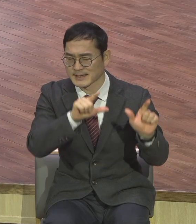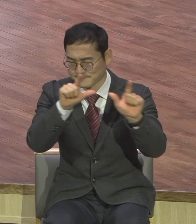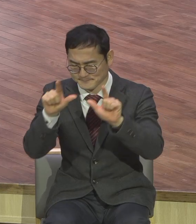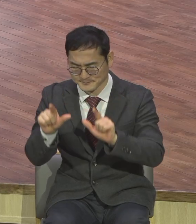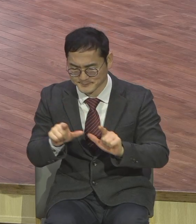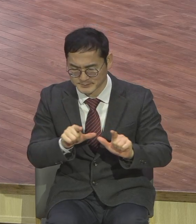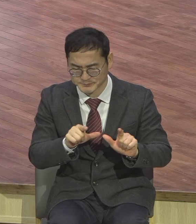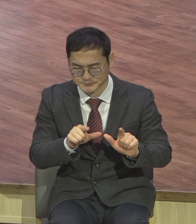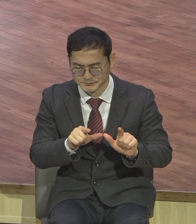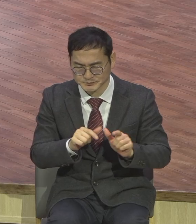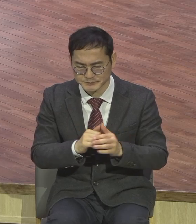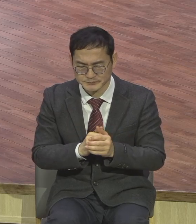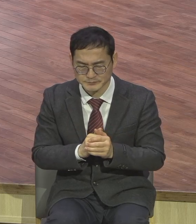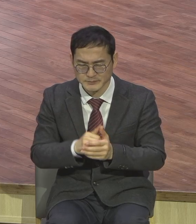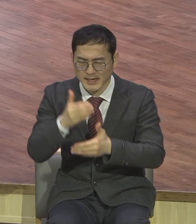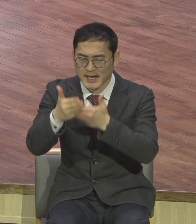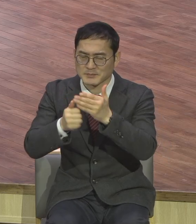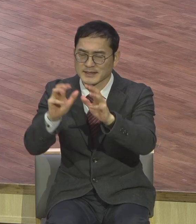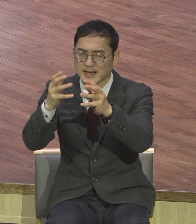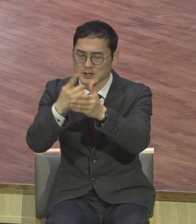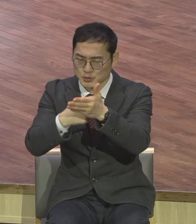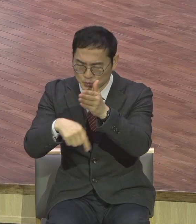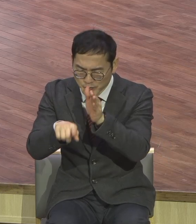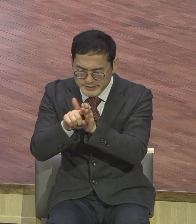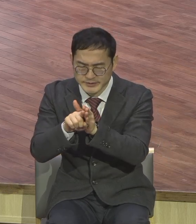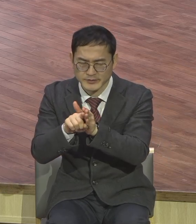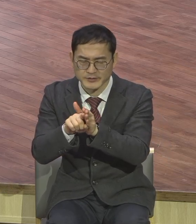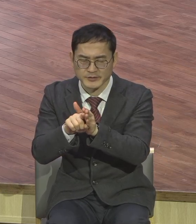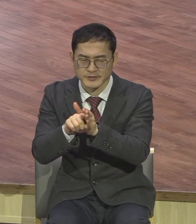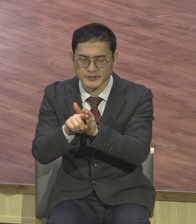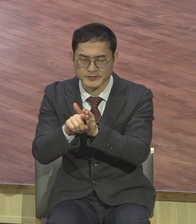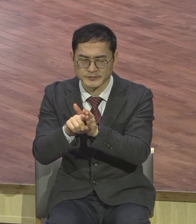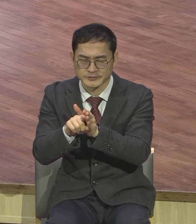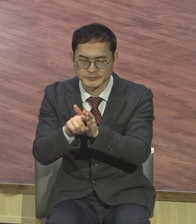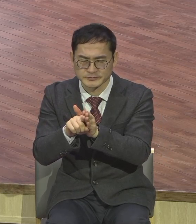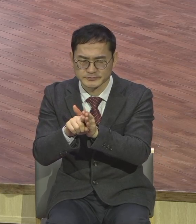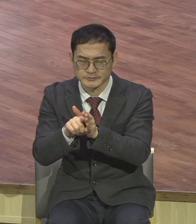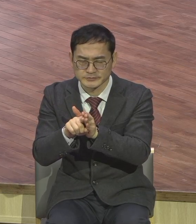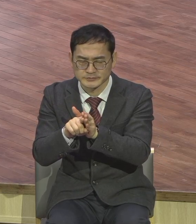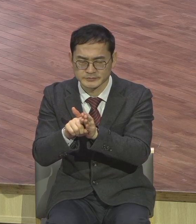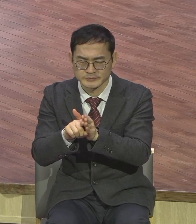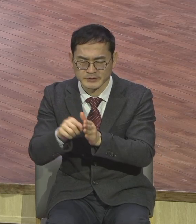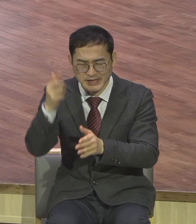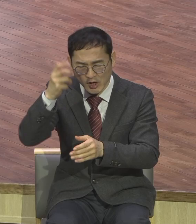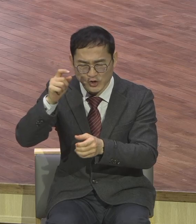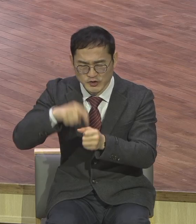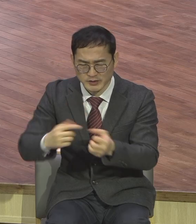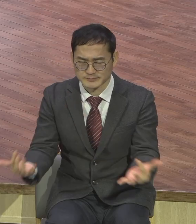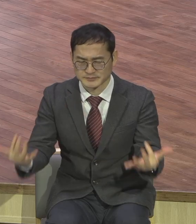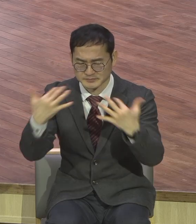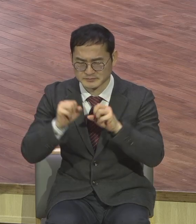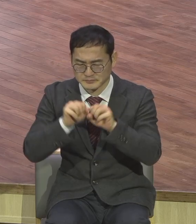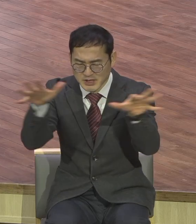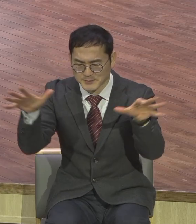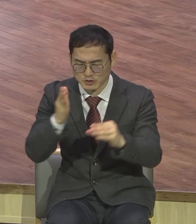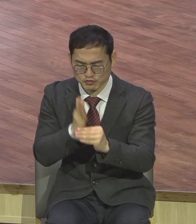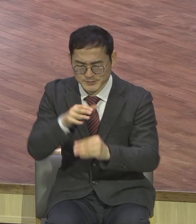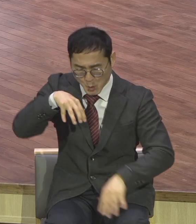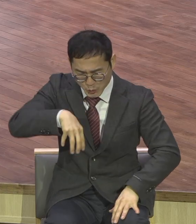하나님의 나라를 위해서 세워진 이 영적 플랫폼인 교회에서 날마다 한 일원으로서